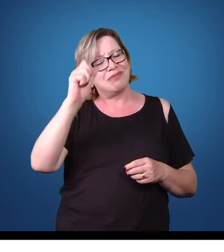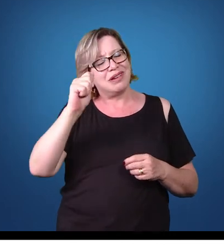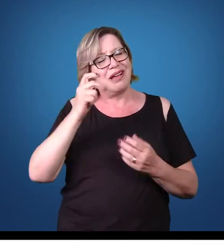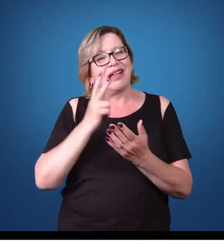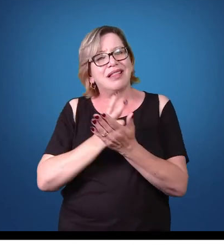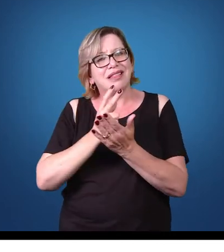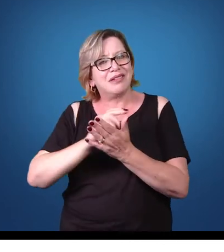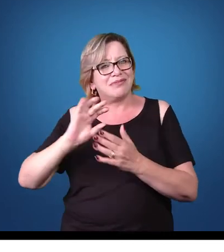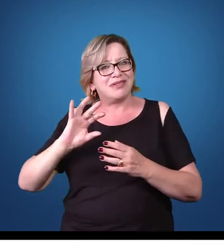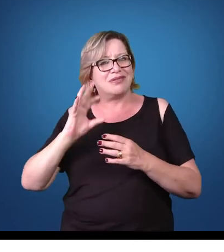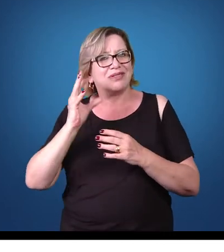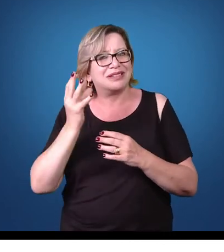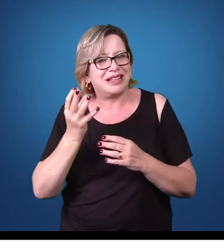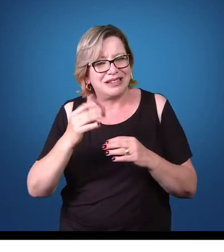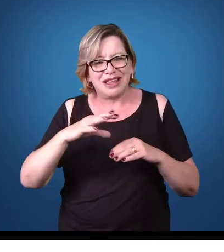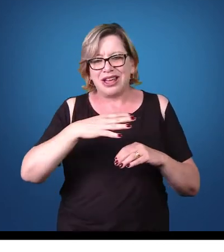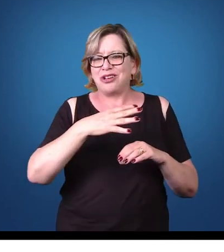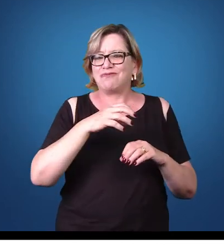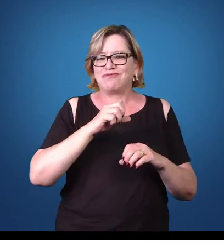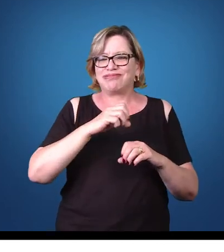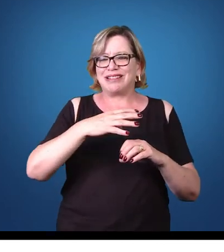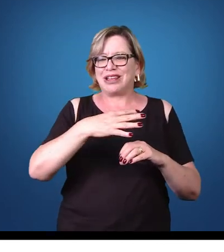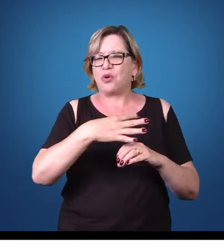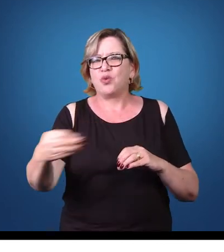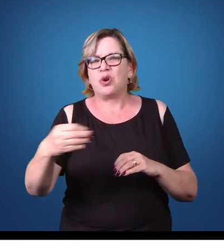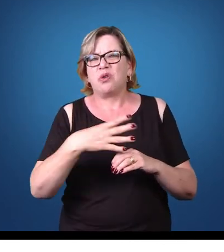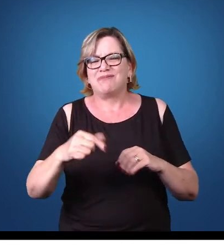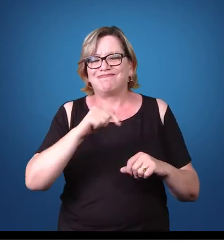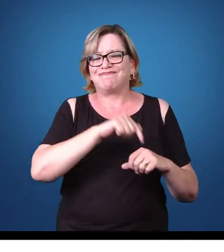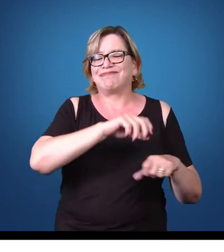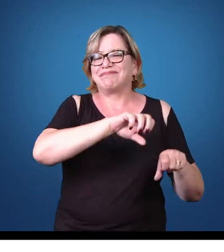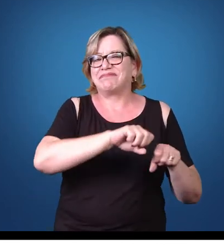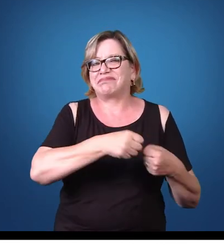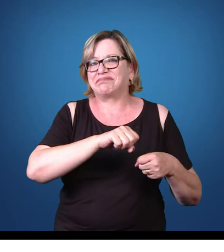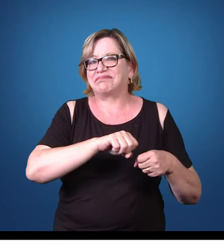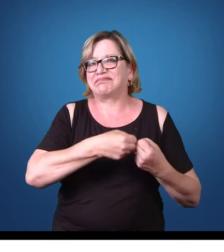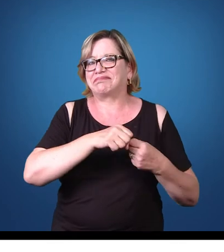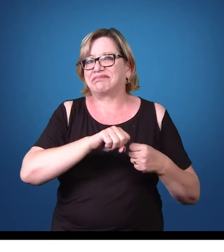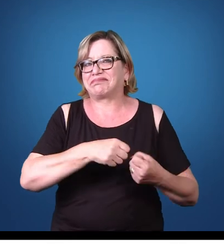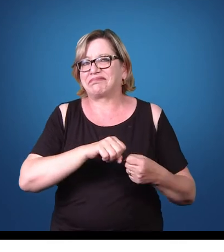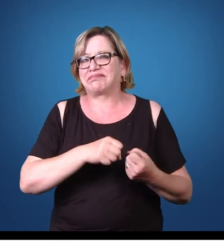o incremento, ganho por parte de um dos